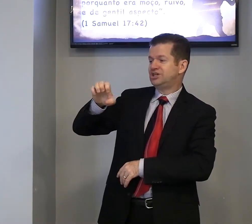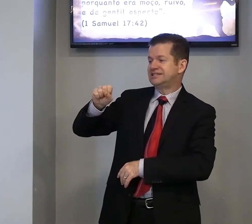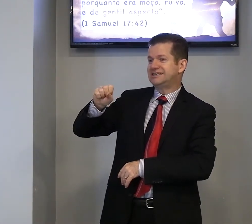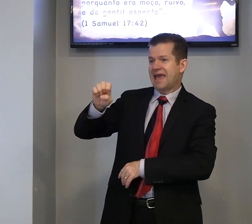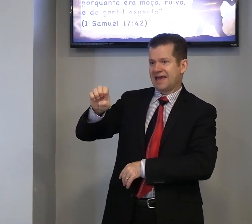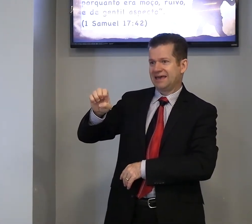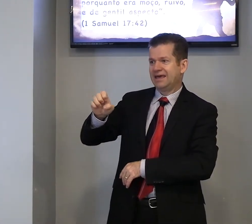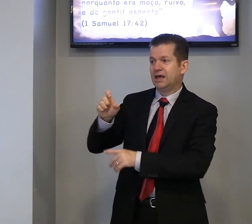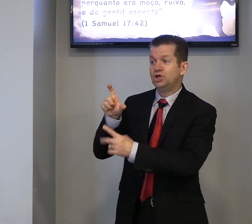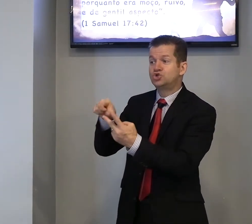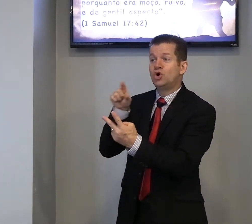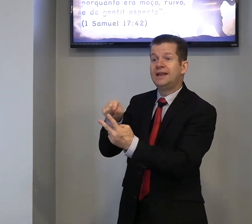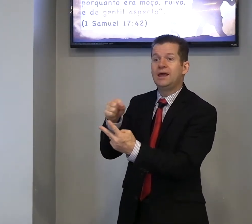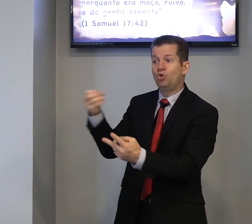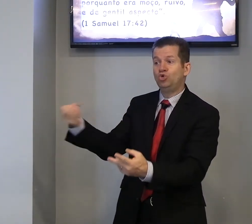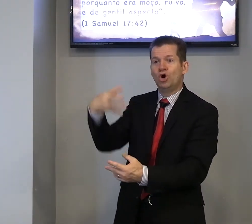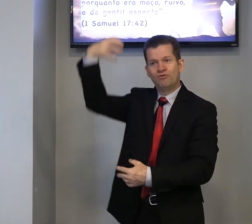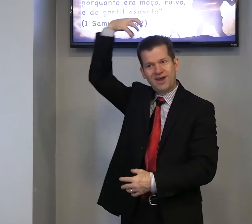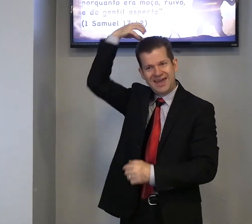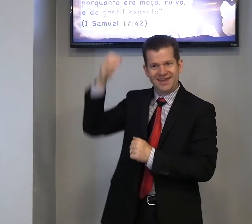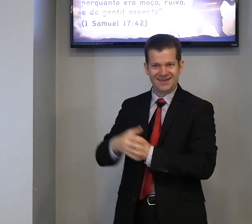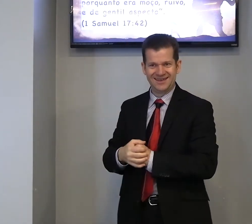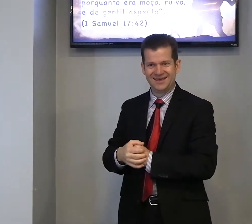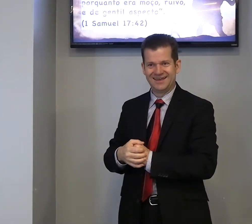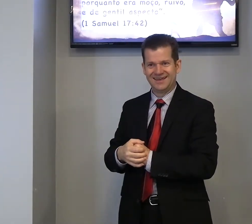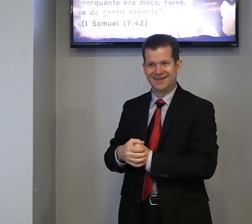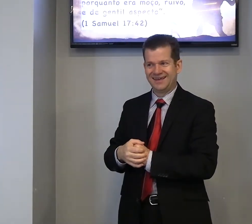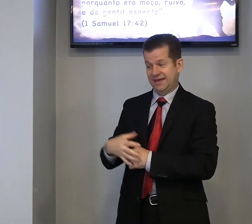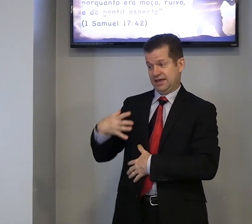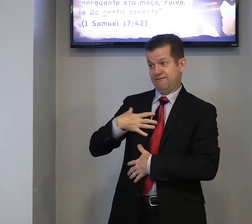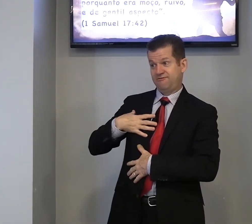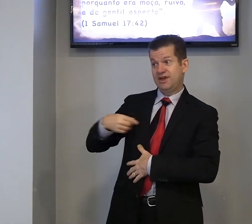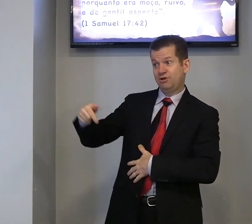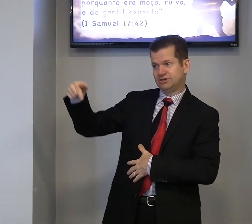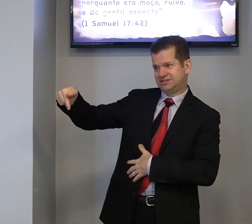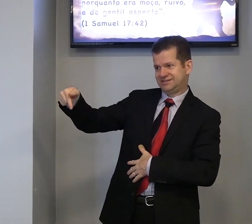Gesser, escolher o novo rei, filhos,